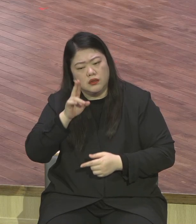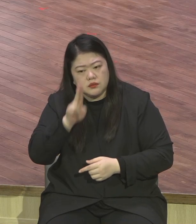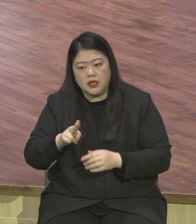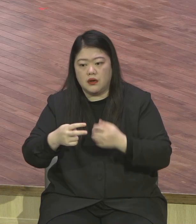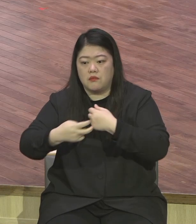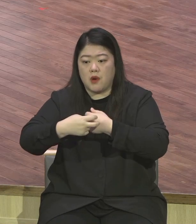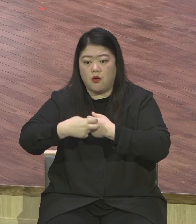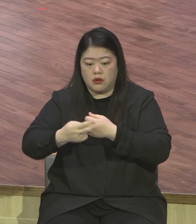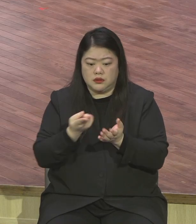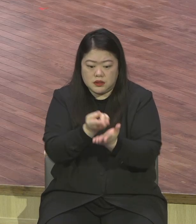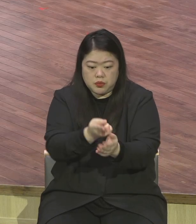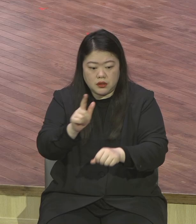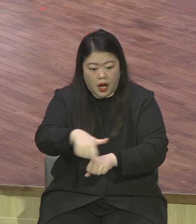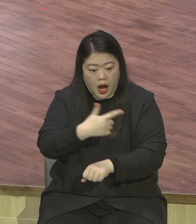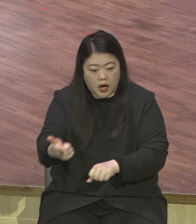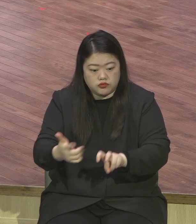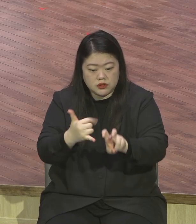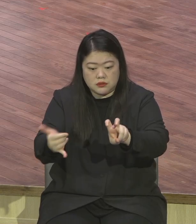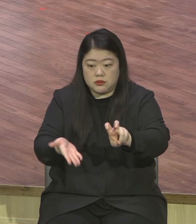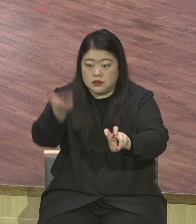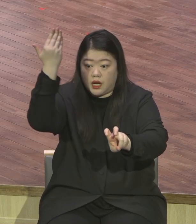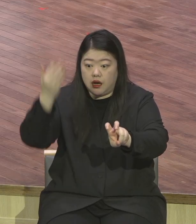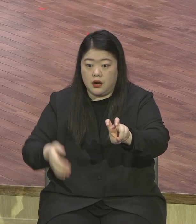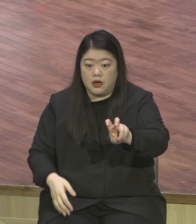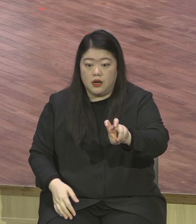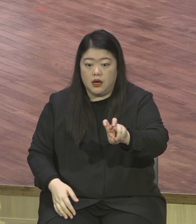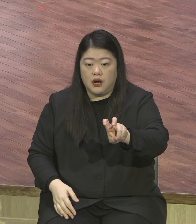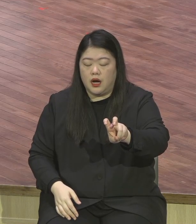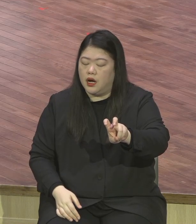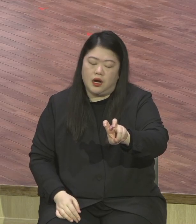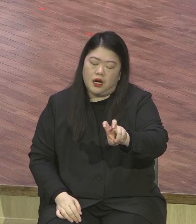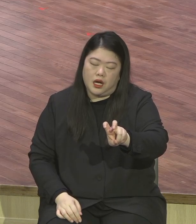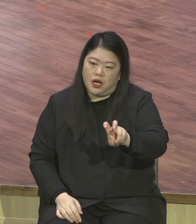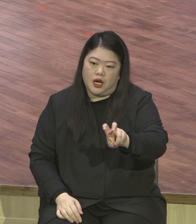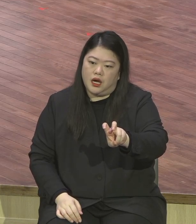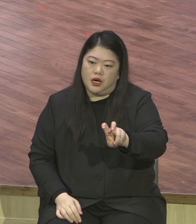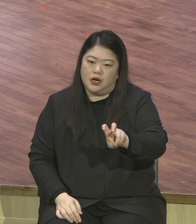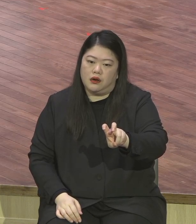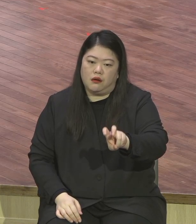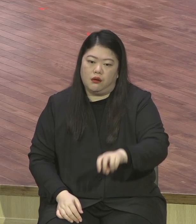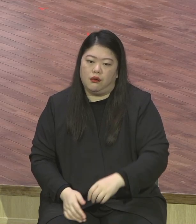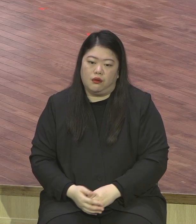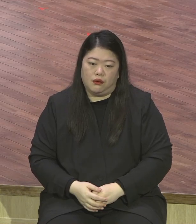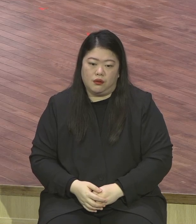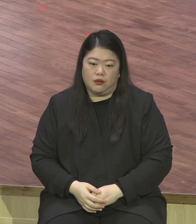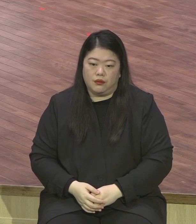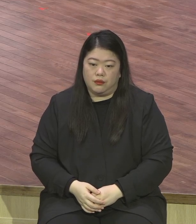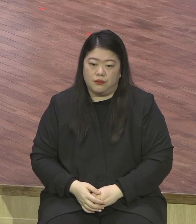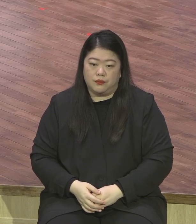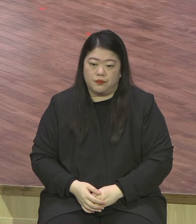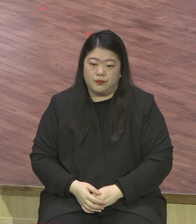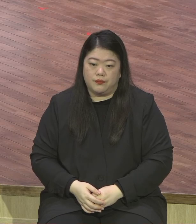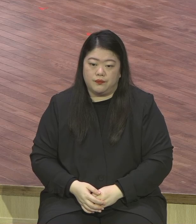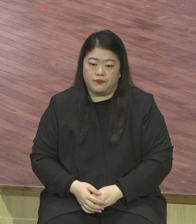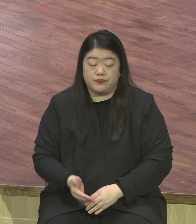유일성의 복음을 깨달은 우리에게 지향에 빠진 전 세계를